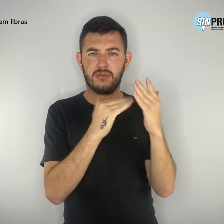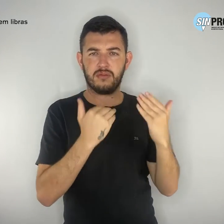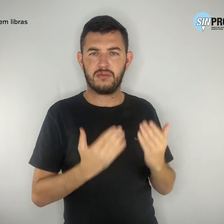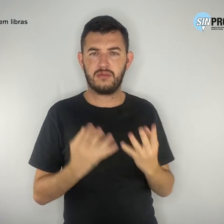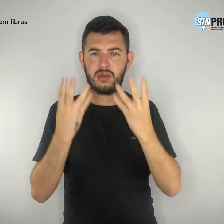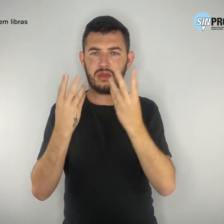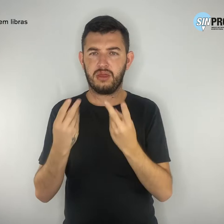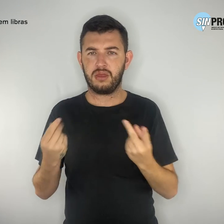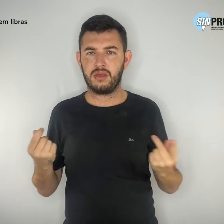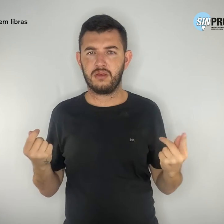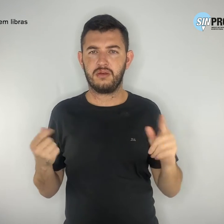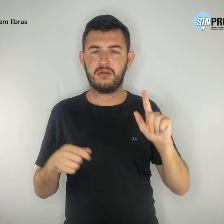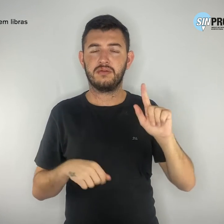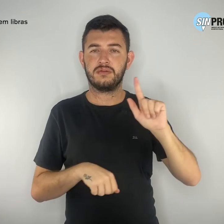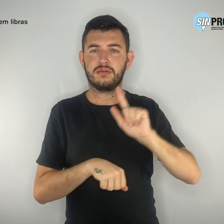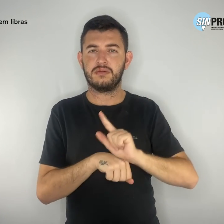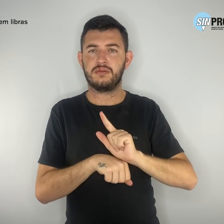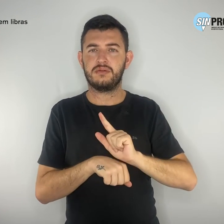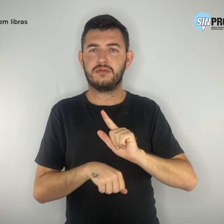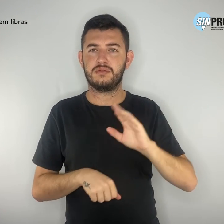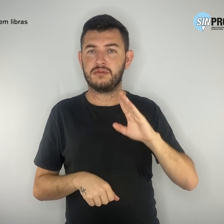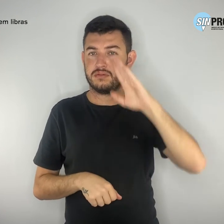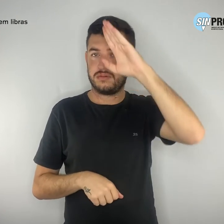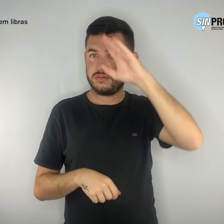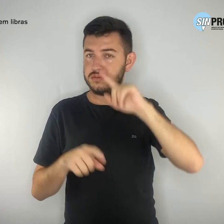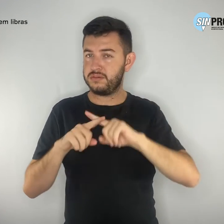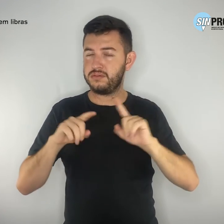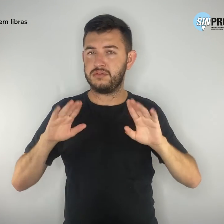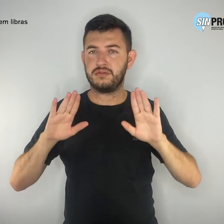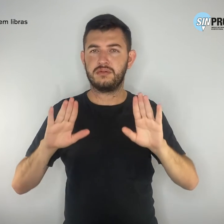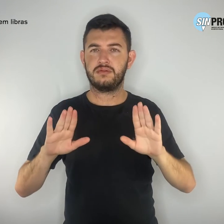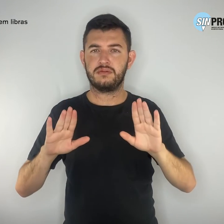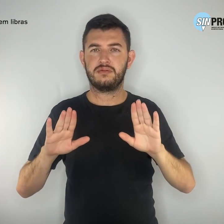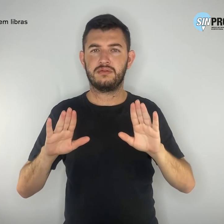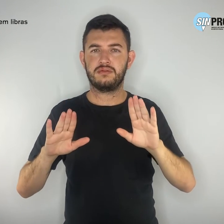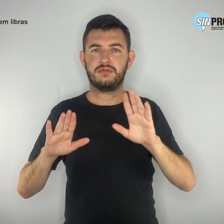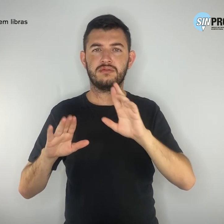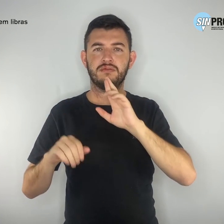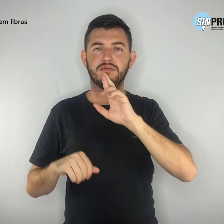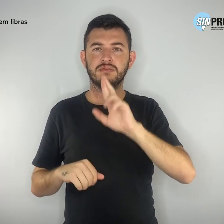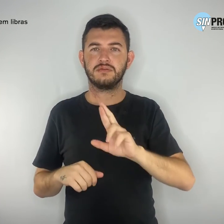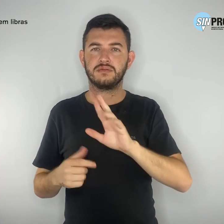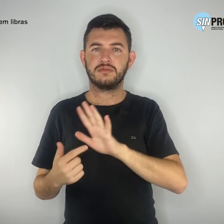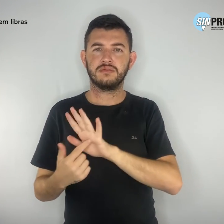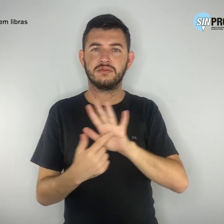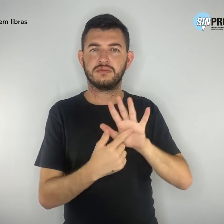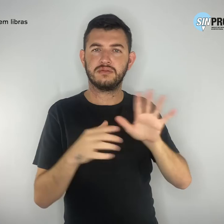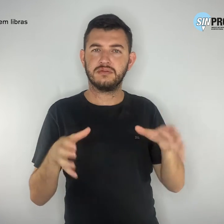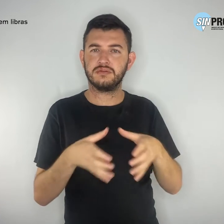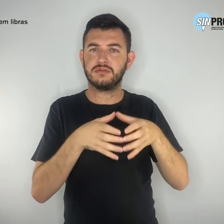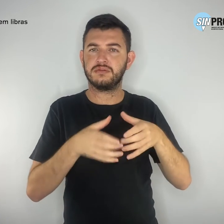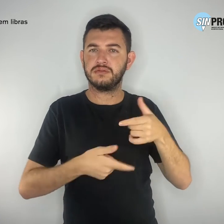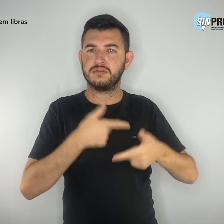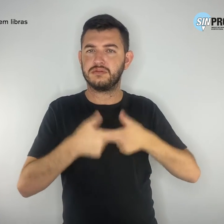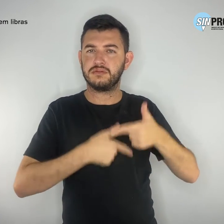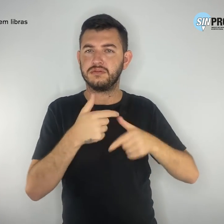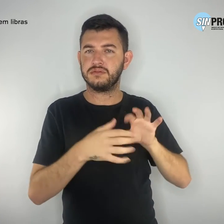resultados apresentados recentemente pelo Grupo de Trabalho de Educação à equipe de